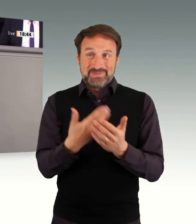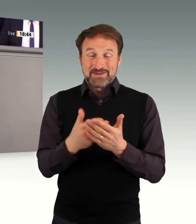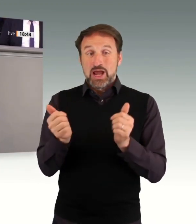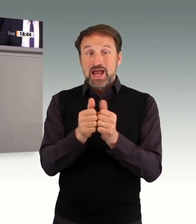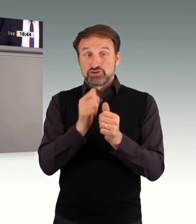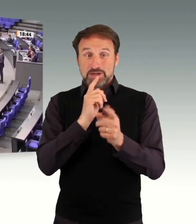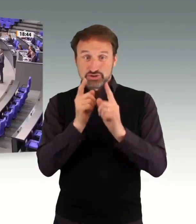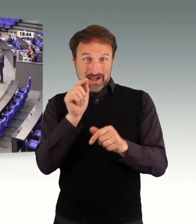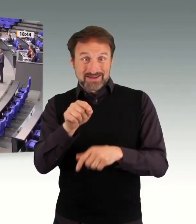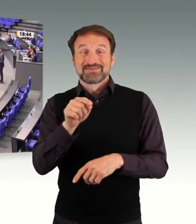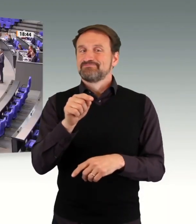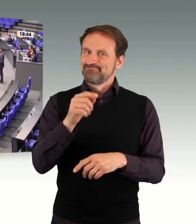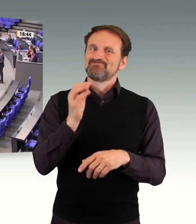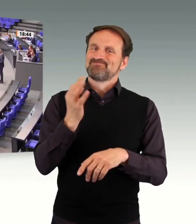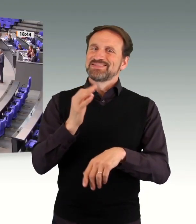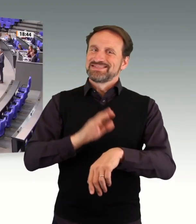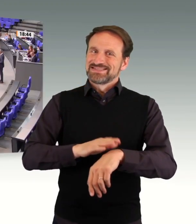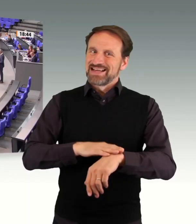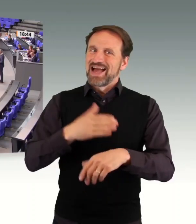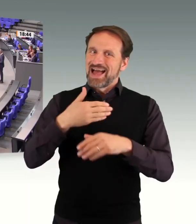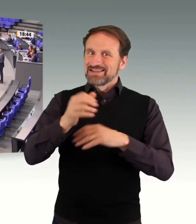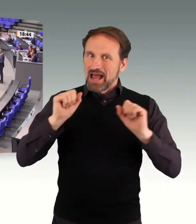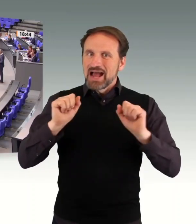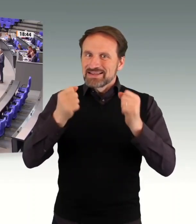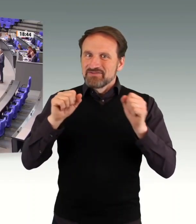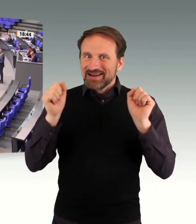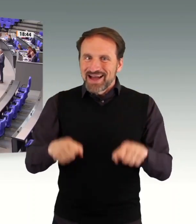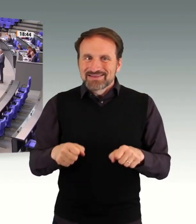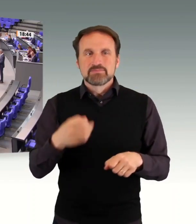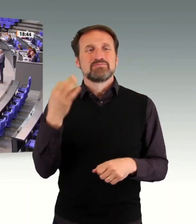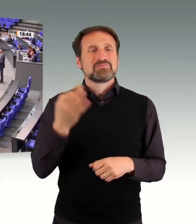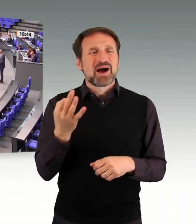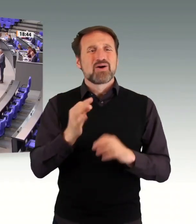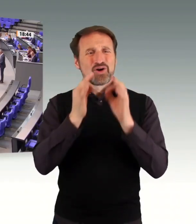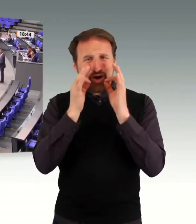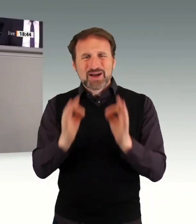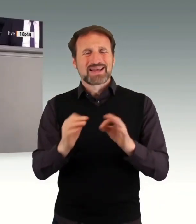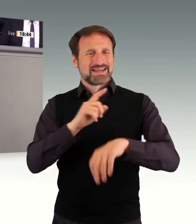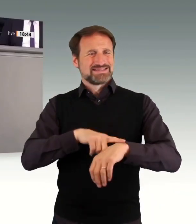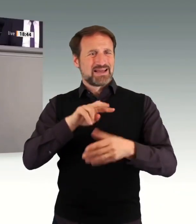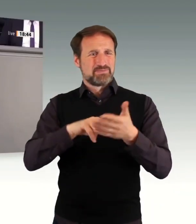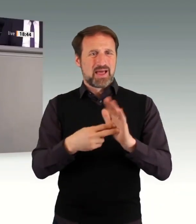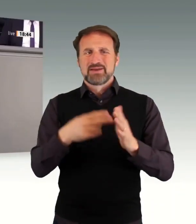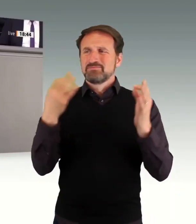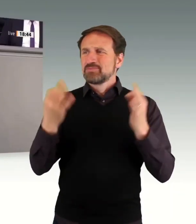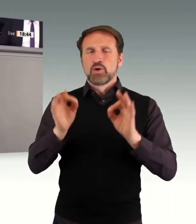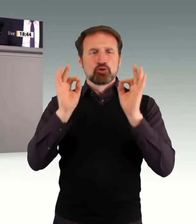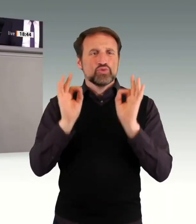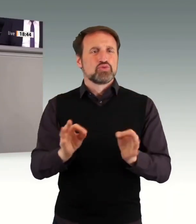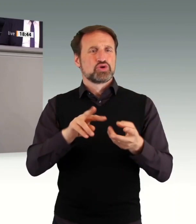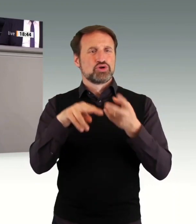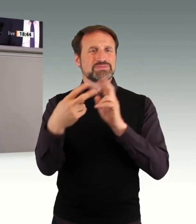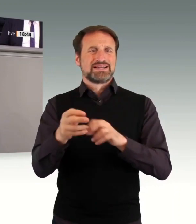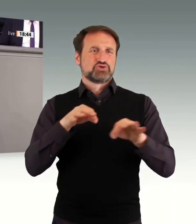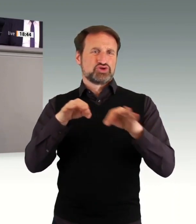auch an Rechtssicherheit von Inklusionsbetrieben, zum Beispiel bei der